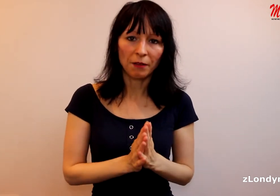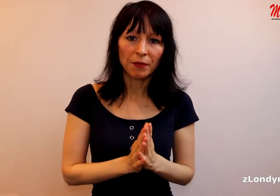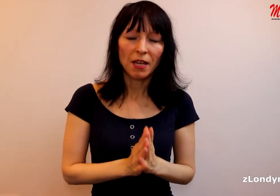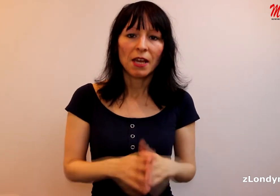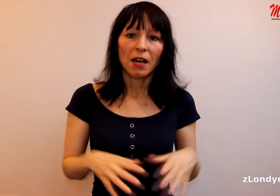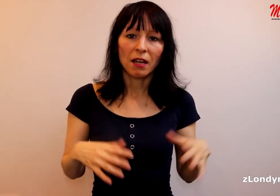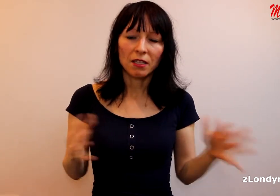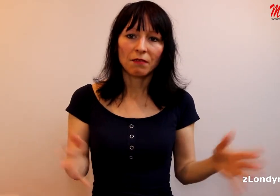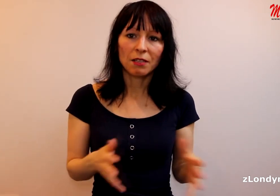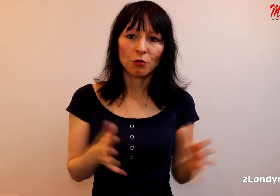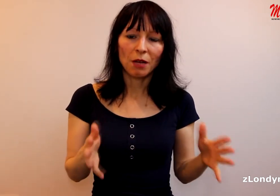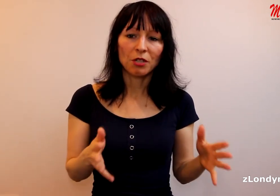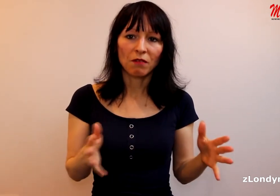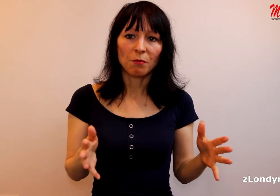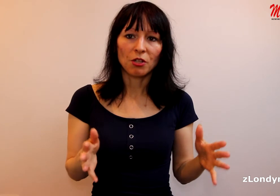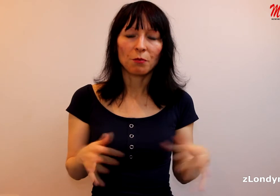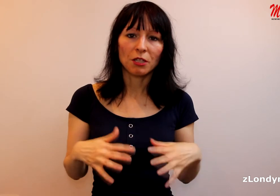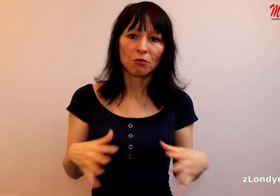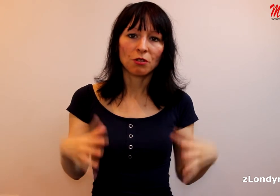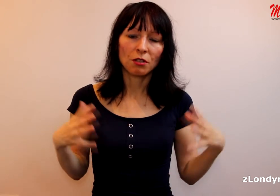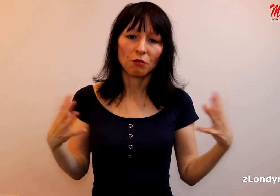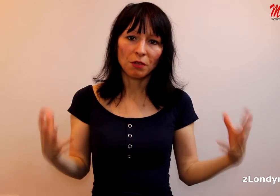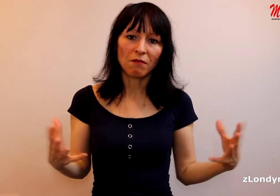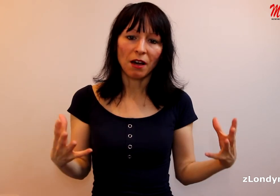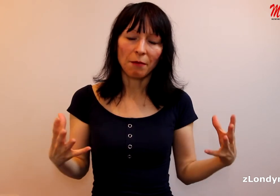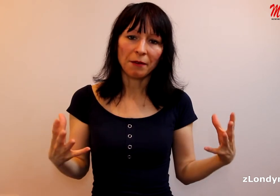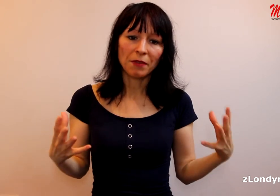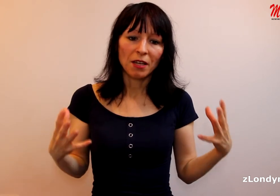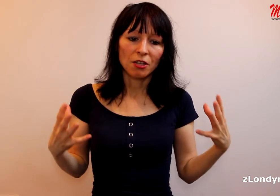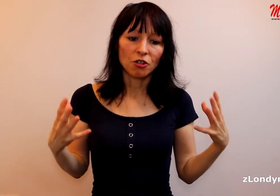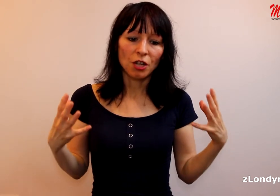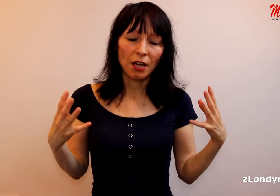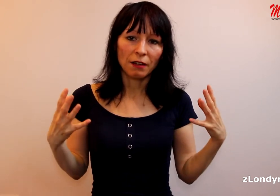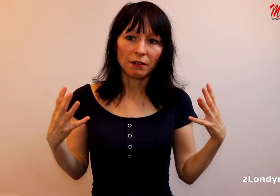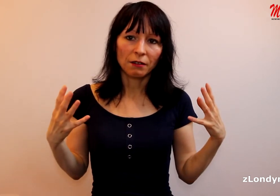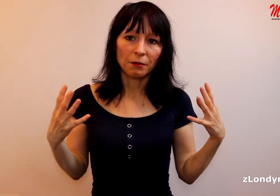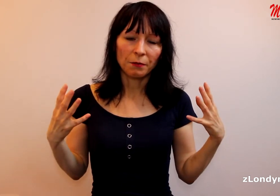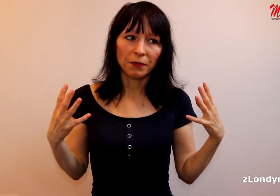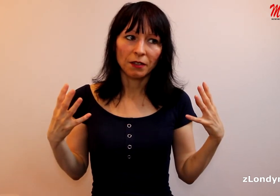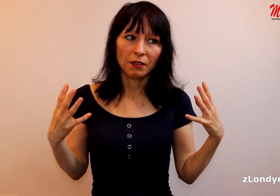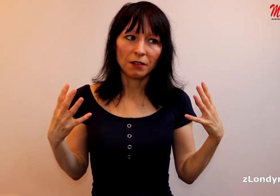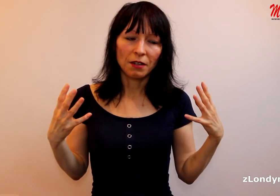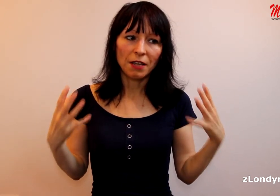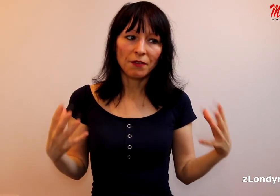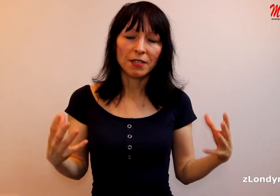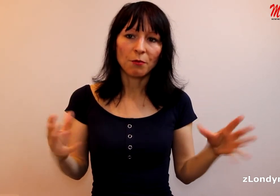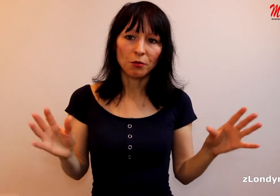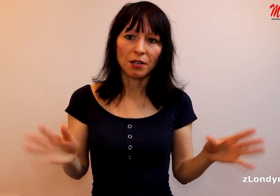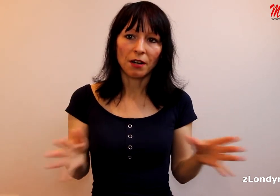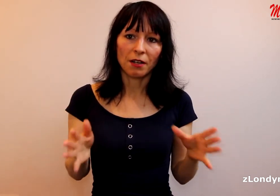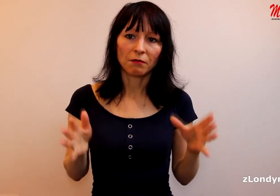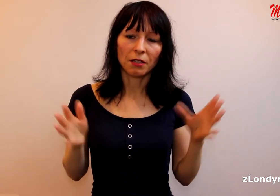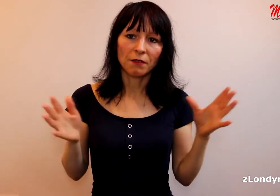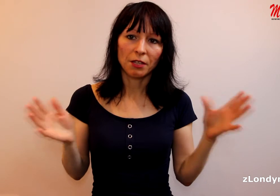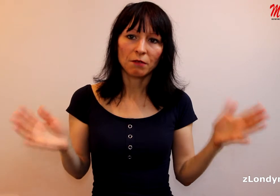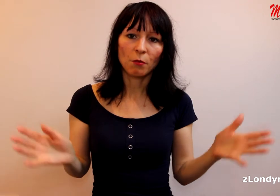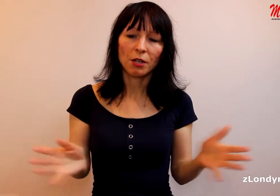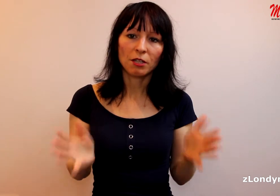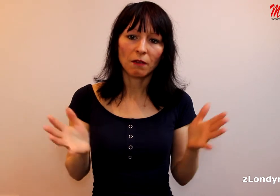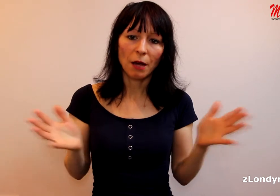Ale asi vás možná překvapí, že přesto, že se domníváme, že nejvíc je potírána takzvaně svoboda slova a